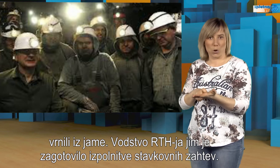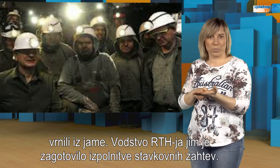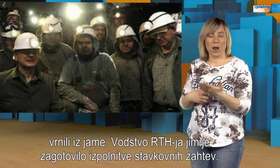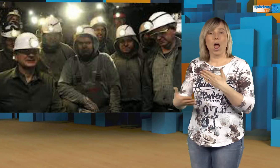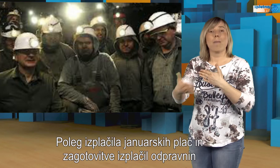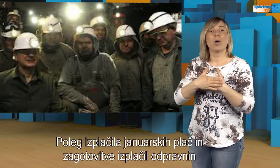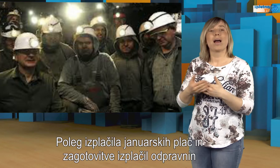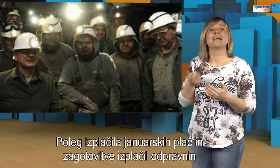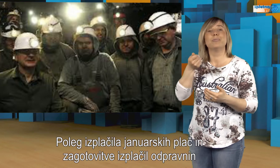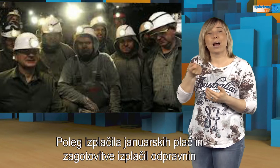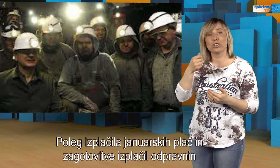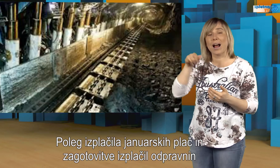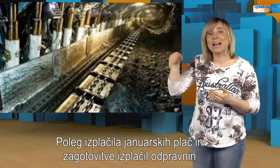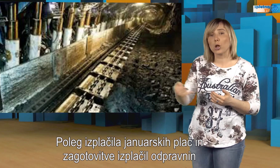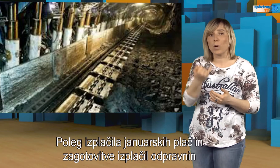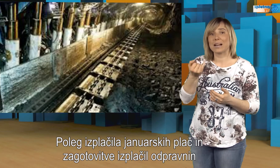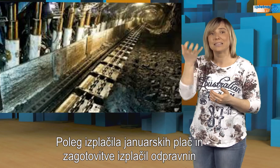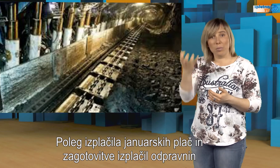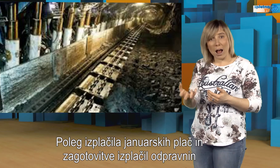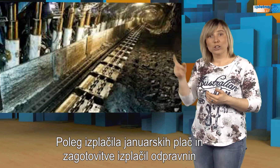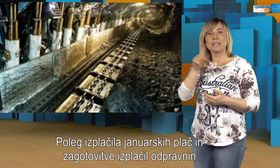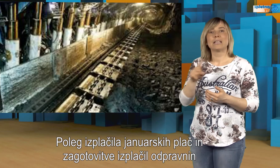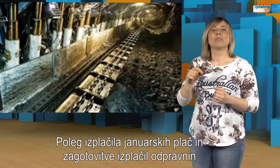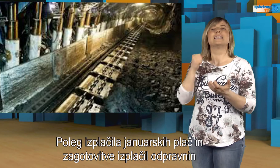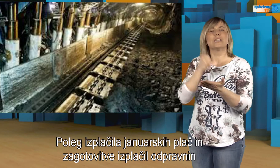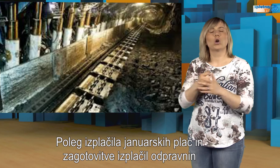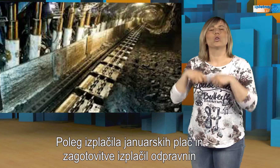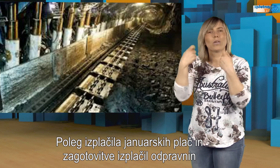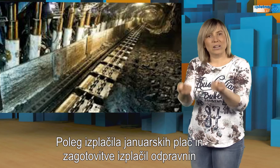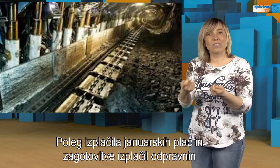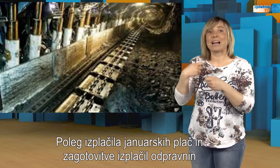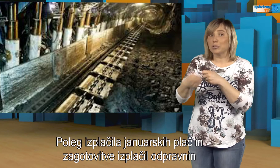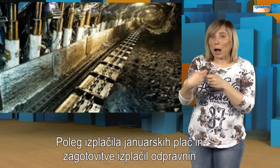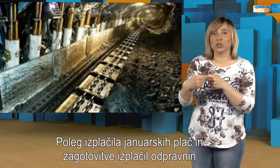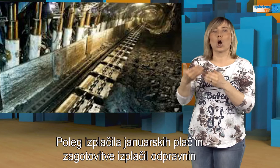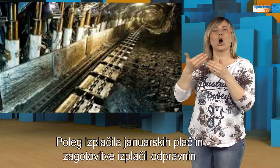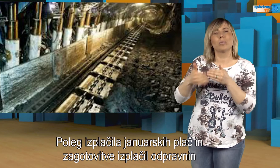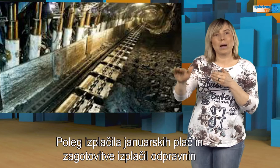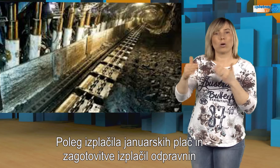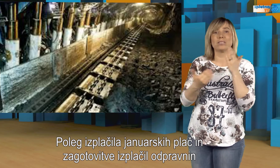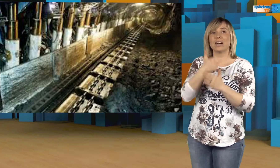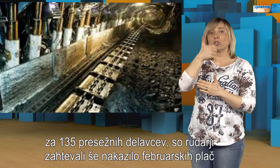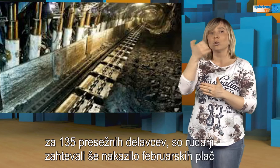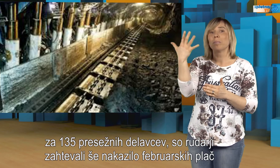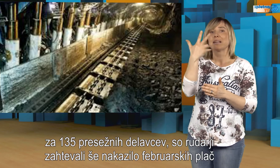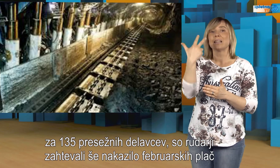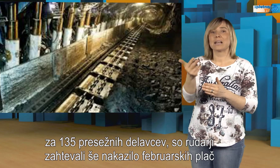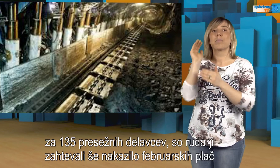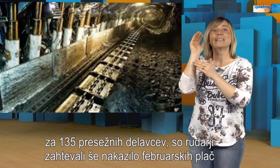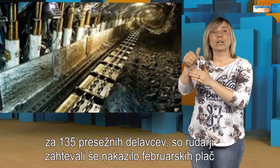Poleg izplačanih januarskih plač in zagotovitve izplačil odpravnin za 135 presežnih delavcev, so rudari